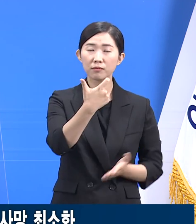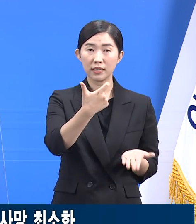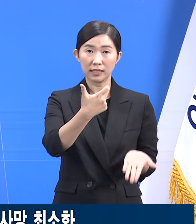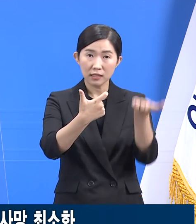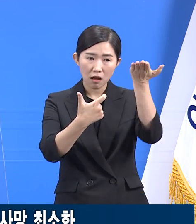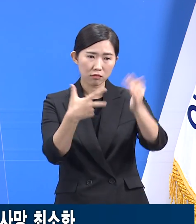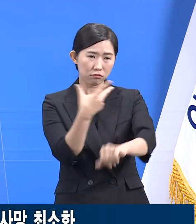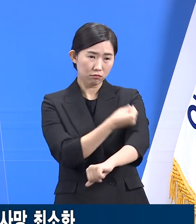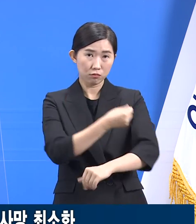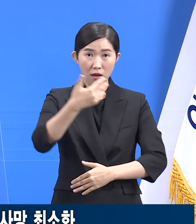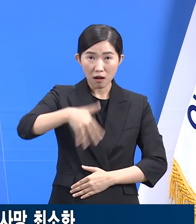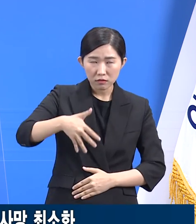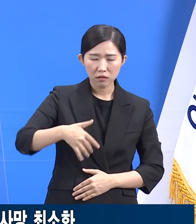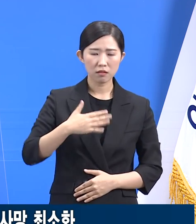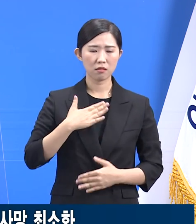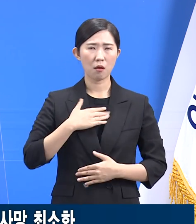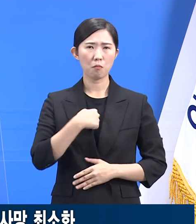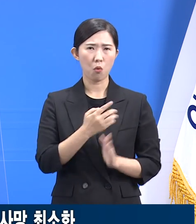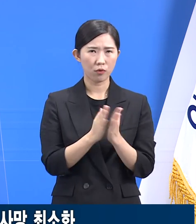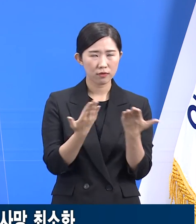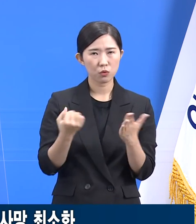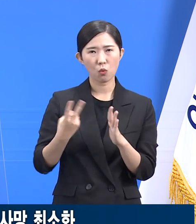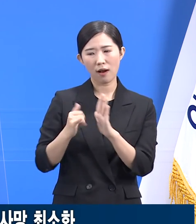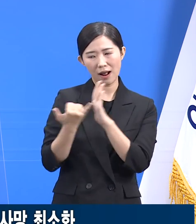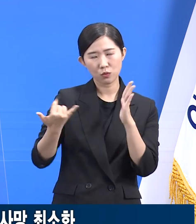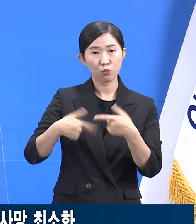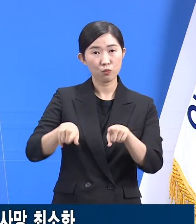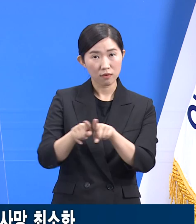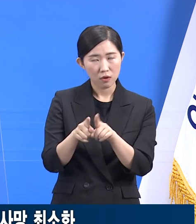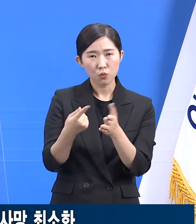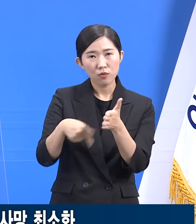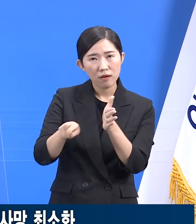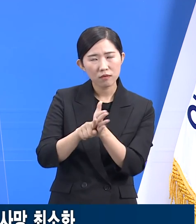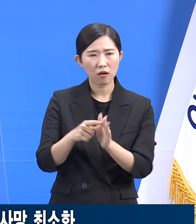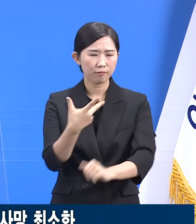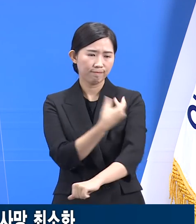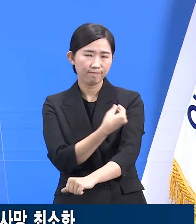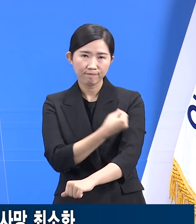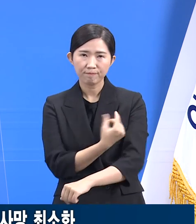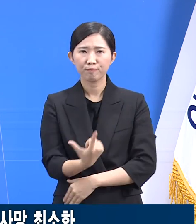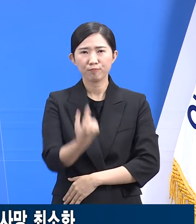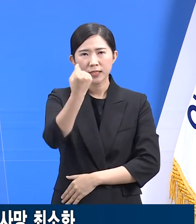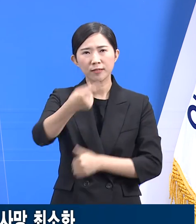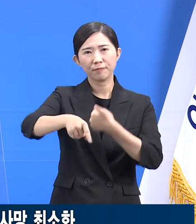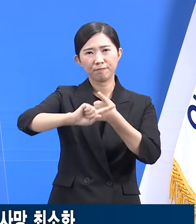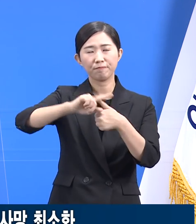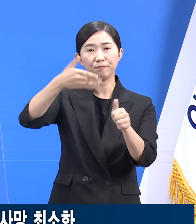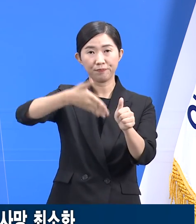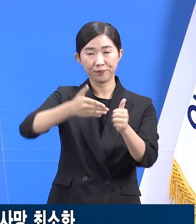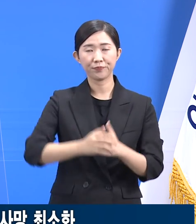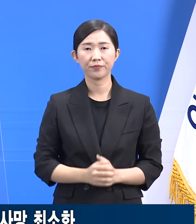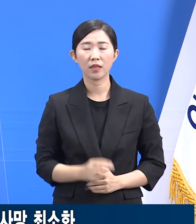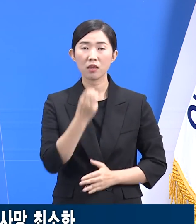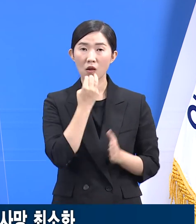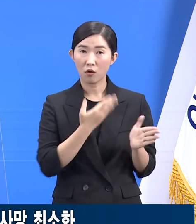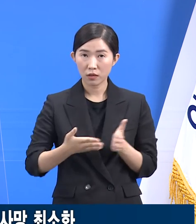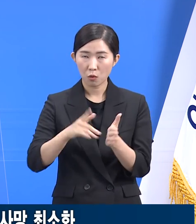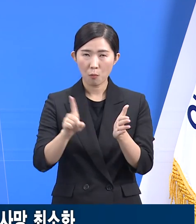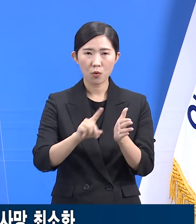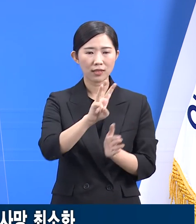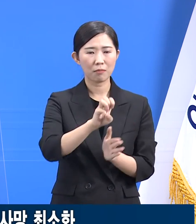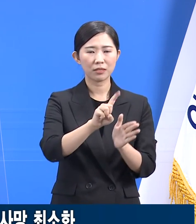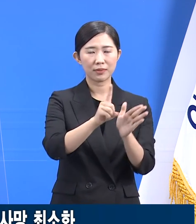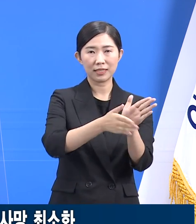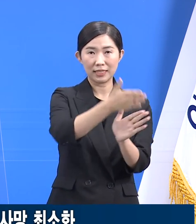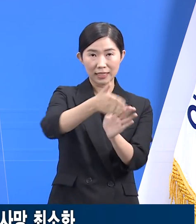경우 본인과 가족의 건강한 일상을 위해 빠른 시일 내에 접종해 주실 것을 거듭 담부드립니다. 경기도는 31개 시군과 함께